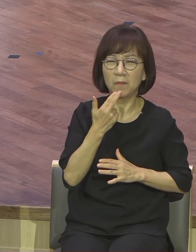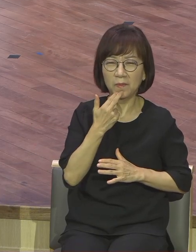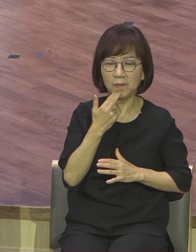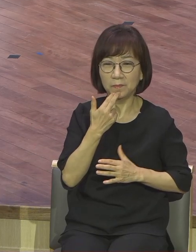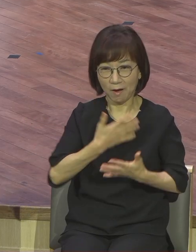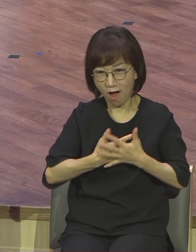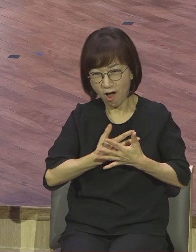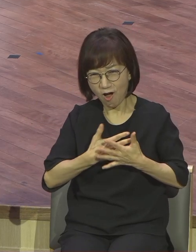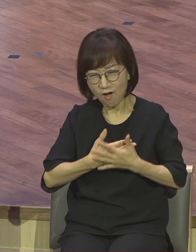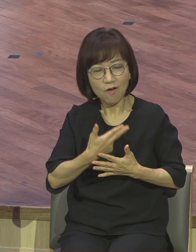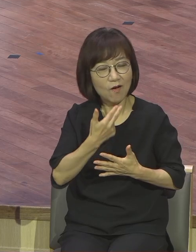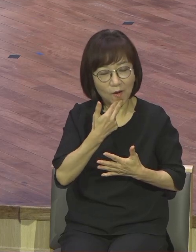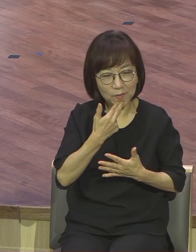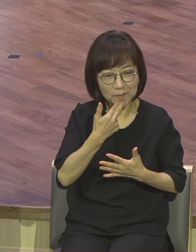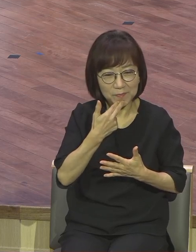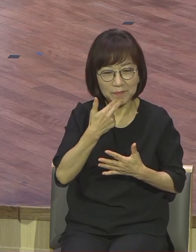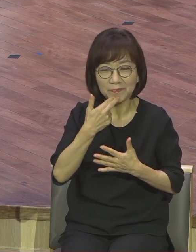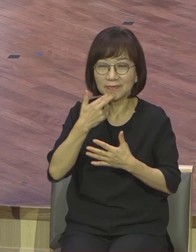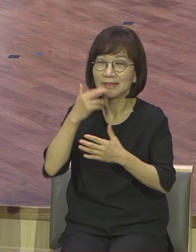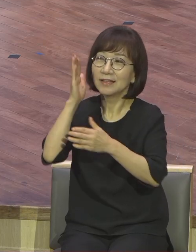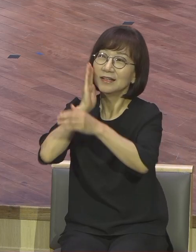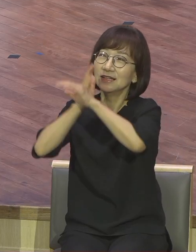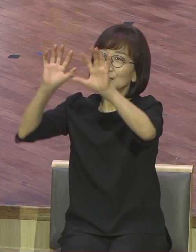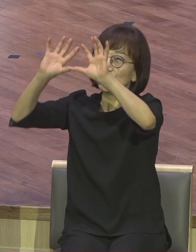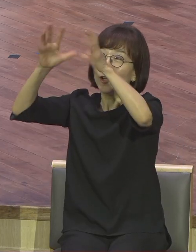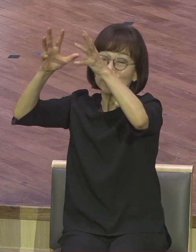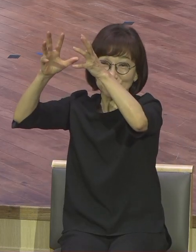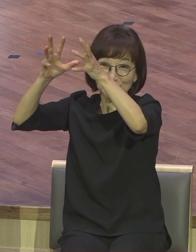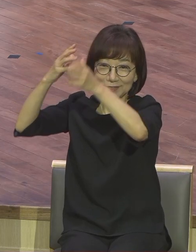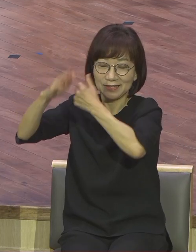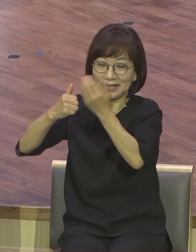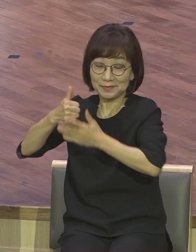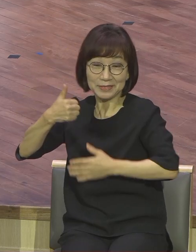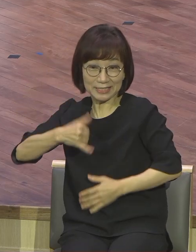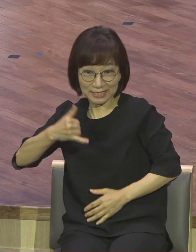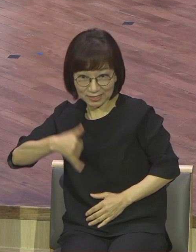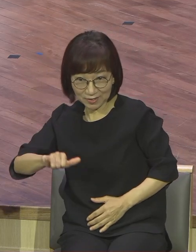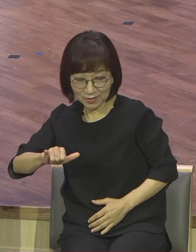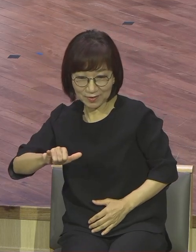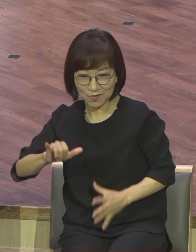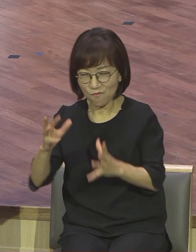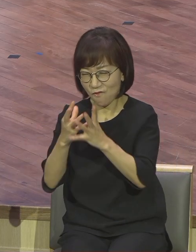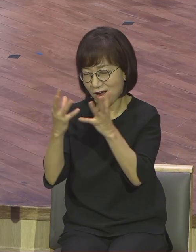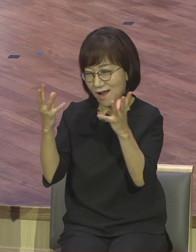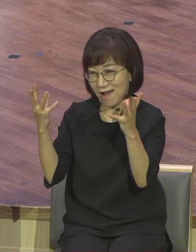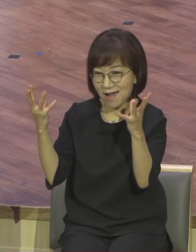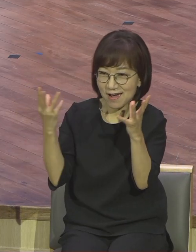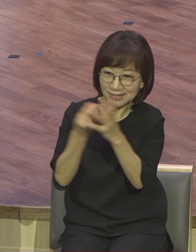영원한 천국백성으로서 최종 완성되는 그런 영광의